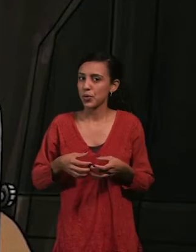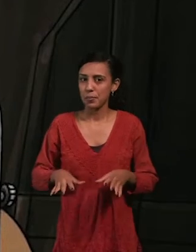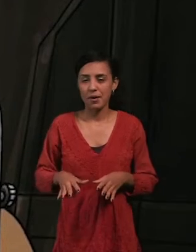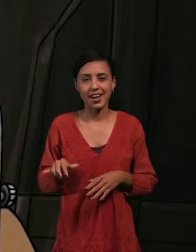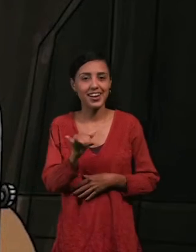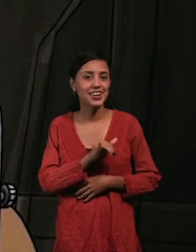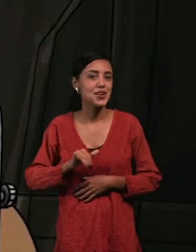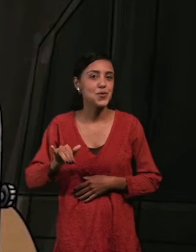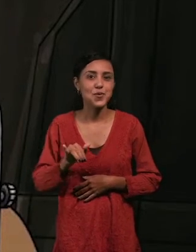animado.